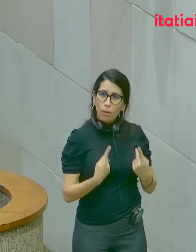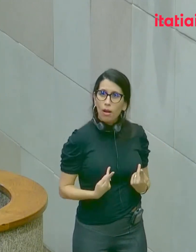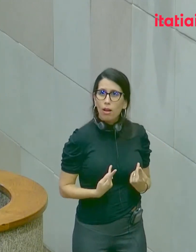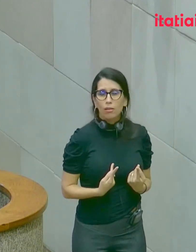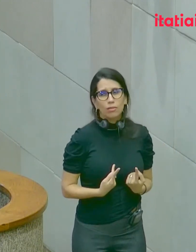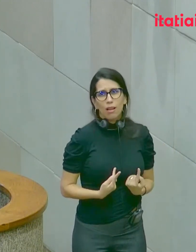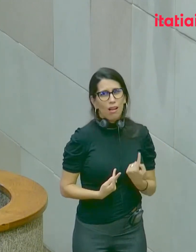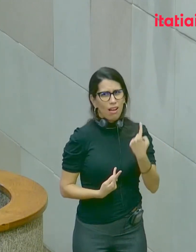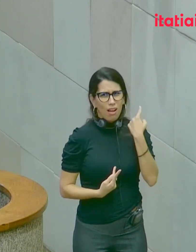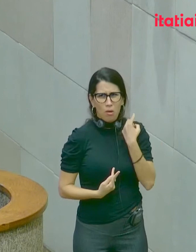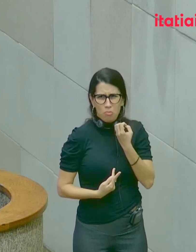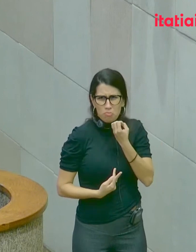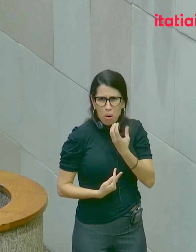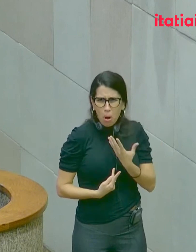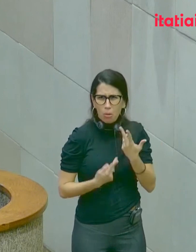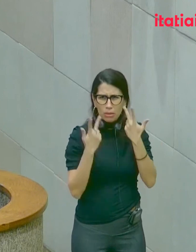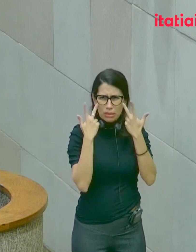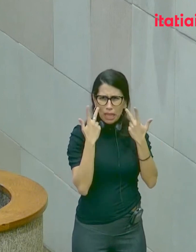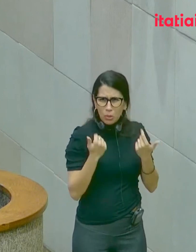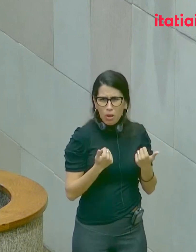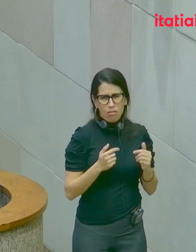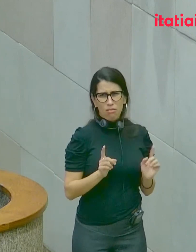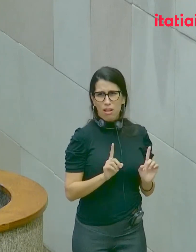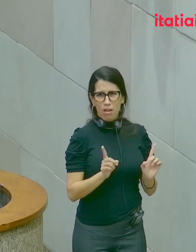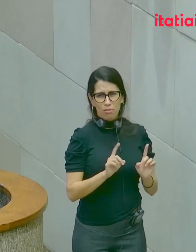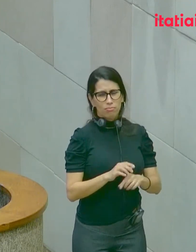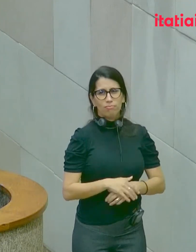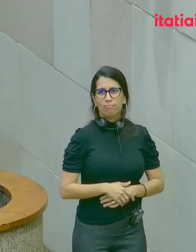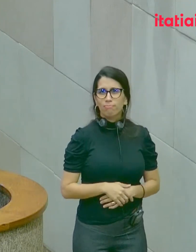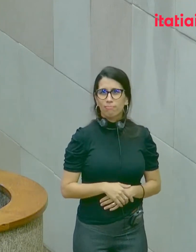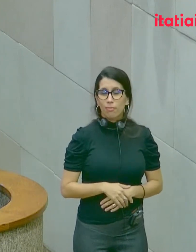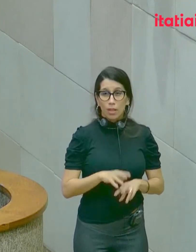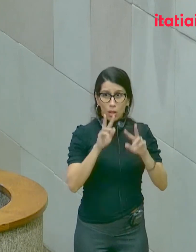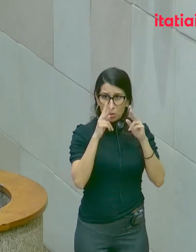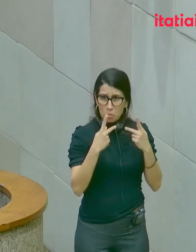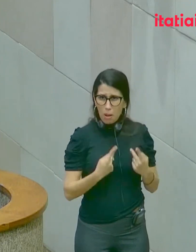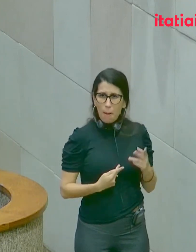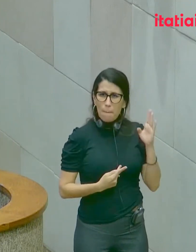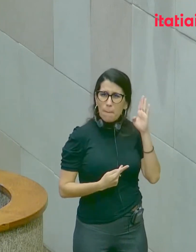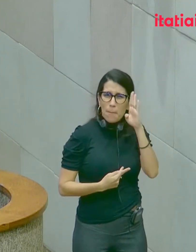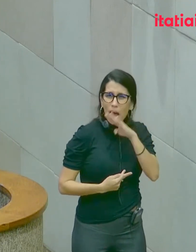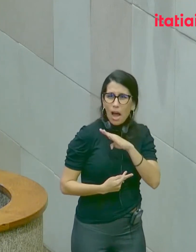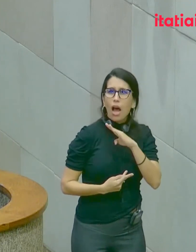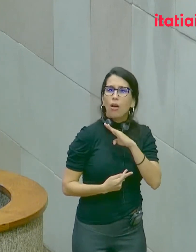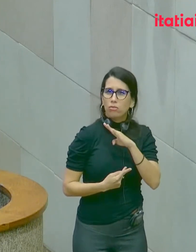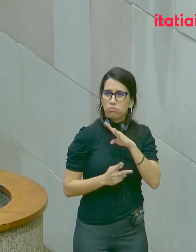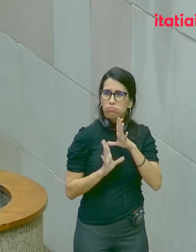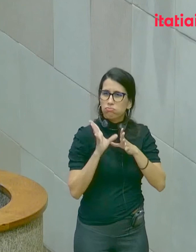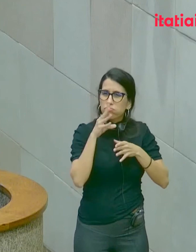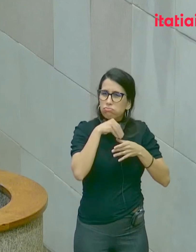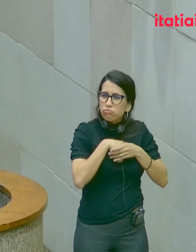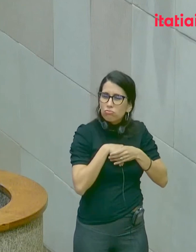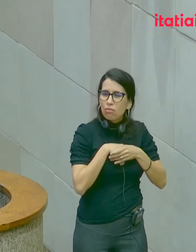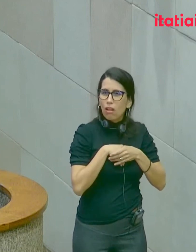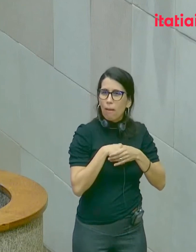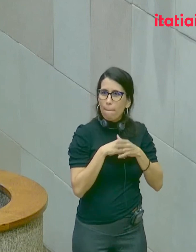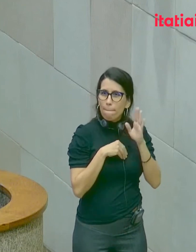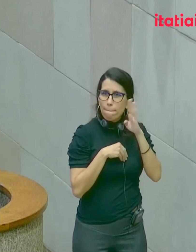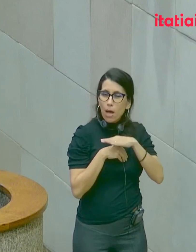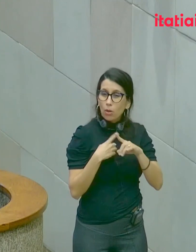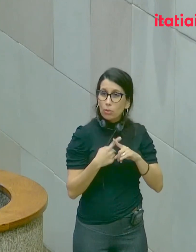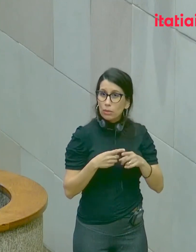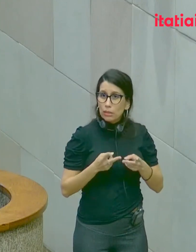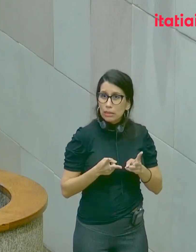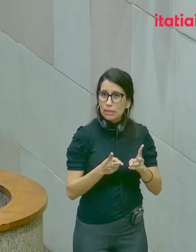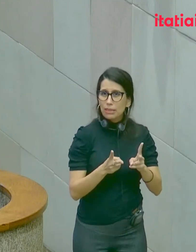eram bons por natureza, os seres humanos são maus por natureza, porque sempre desejam,